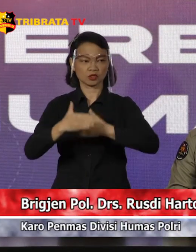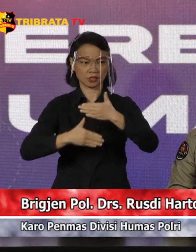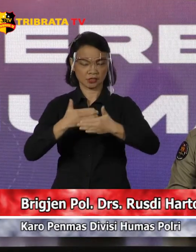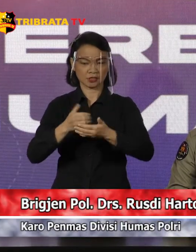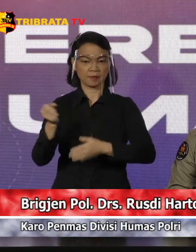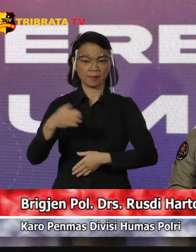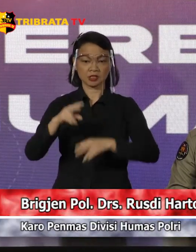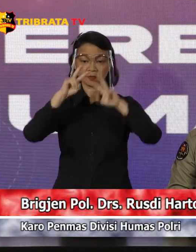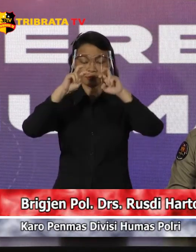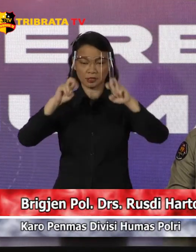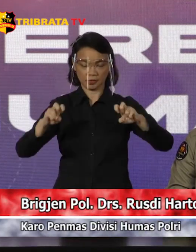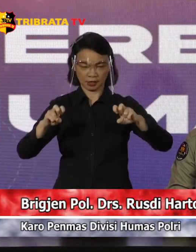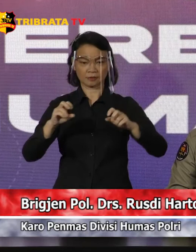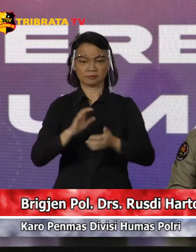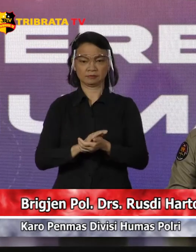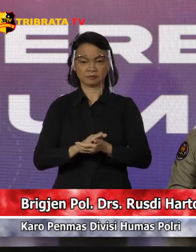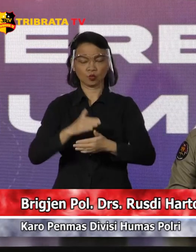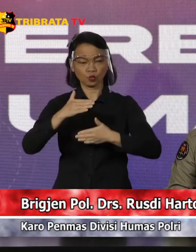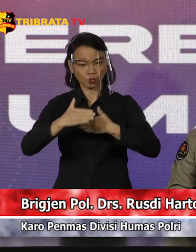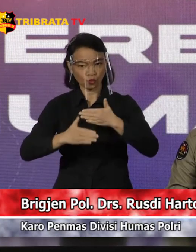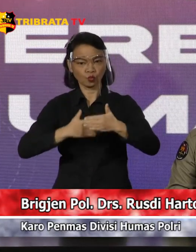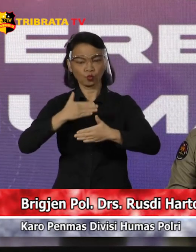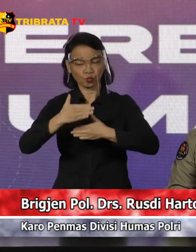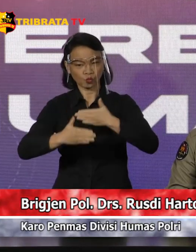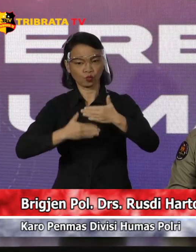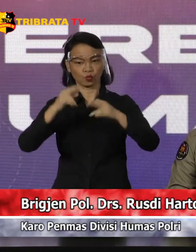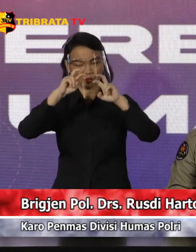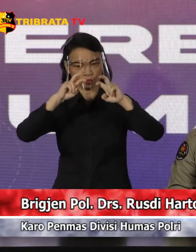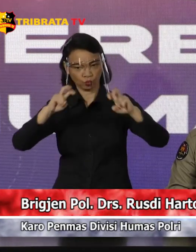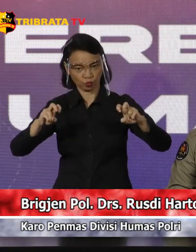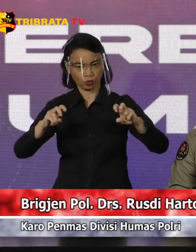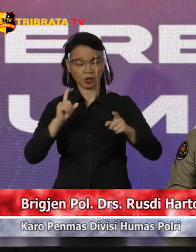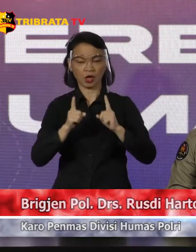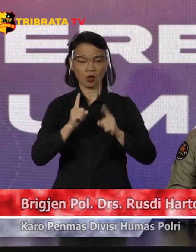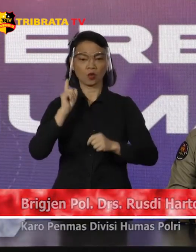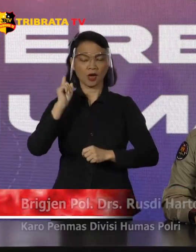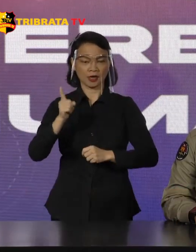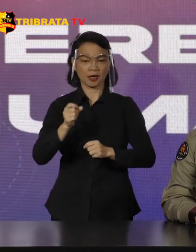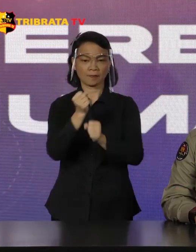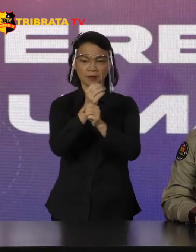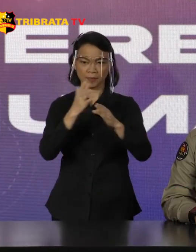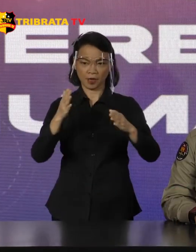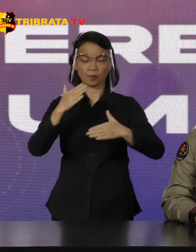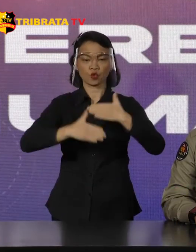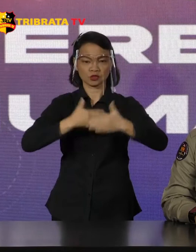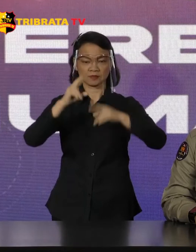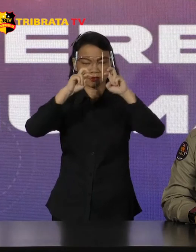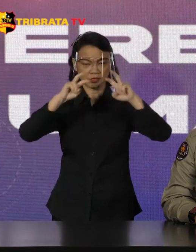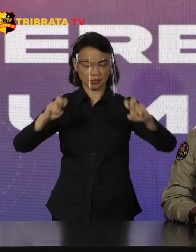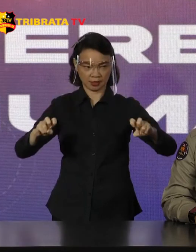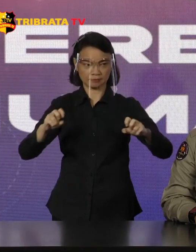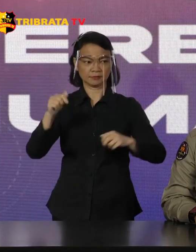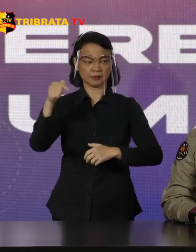penyidikan, sedang berjalan Apabila nanti ada perkembangan dari proses penyidikan ini tentunya